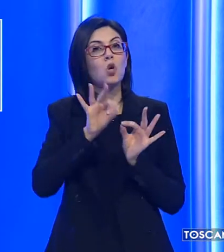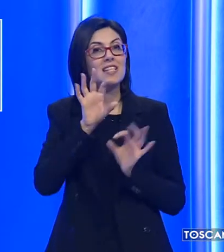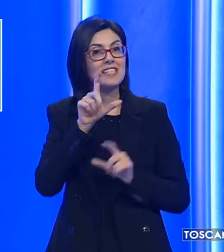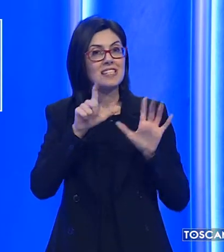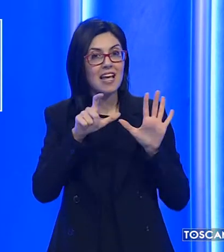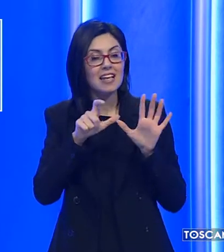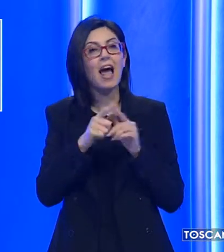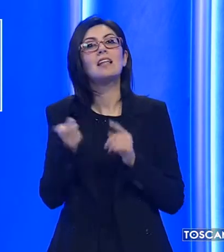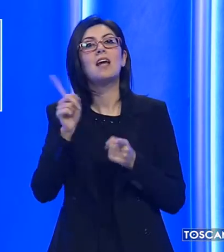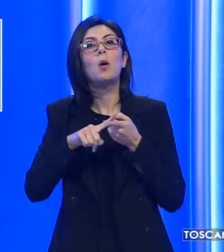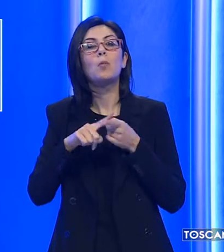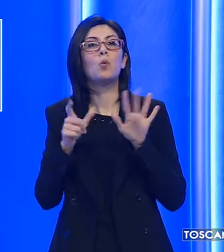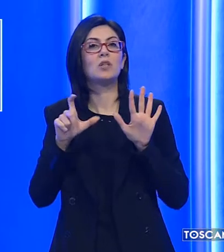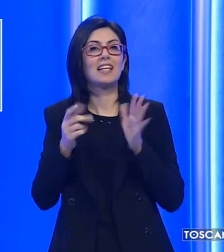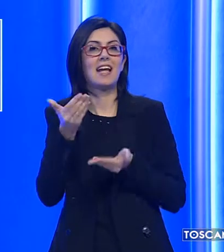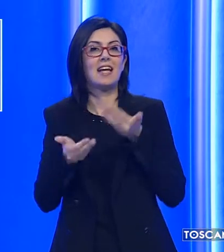di hashish.